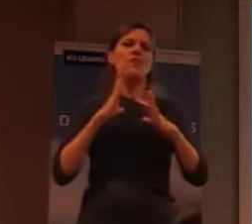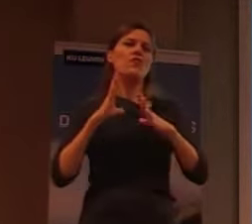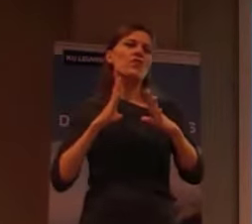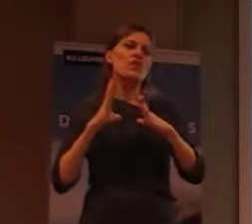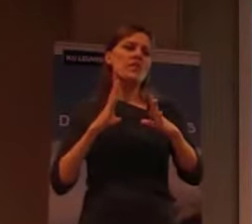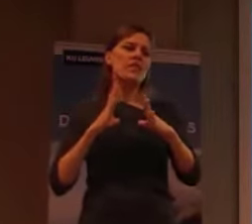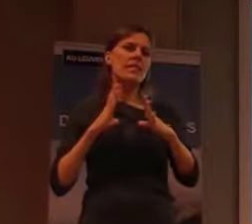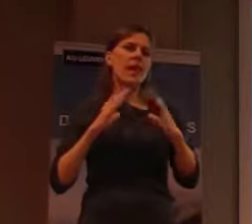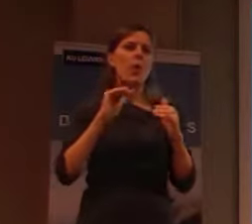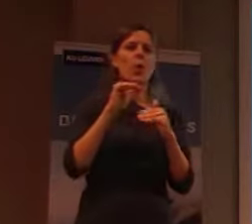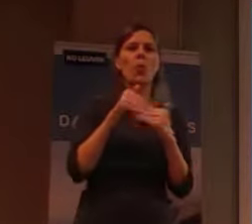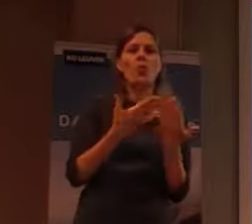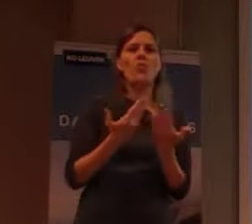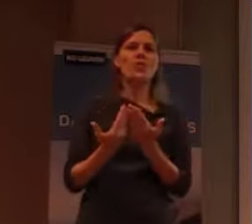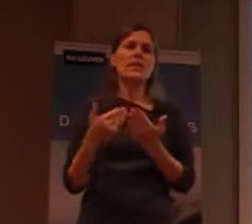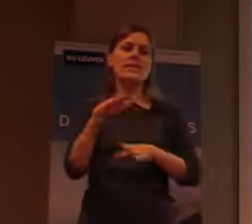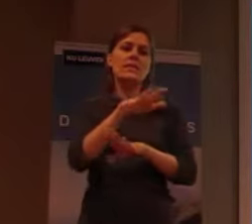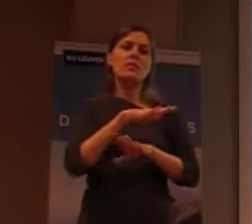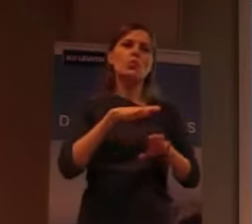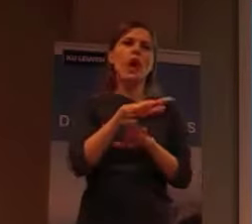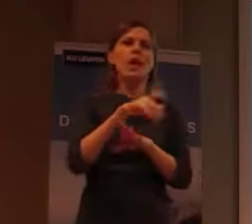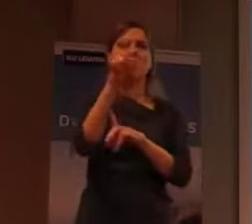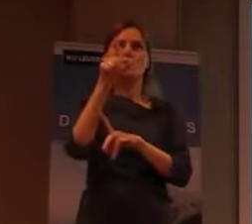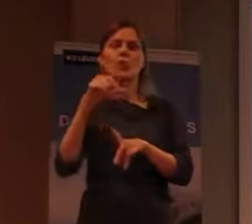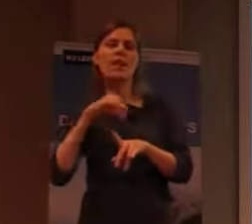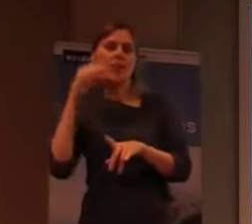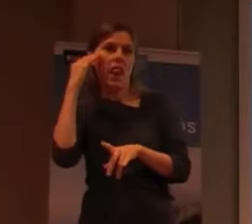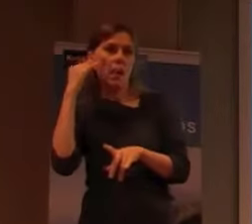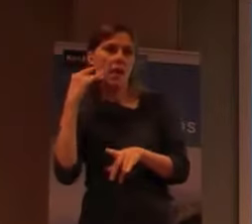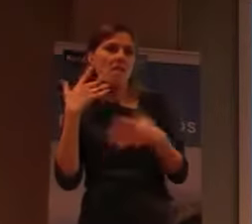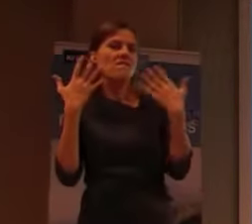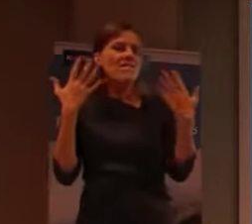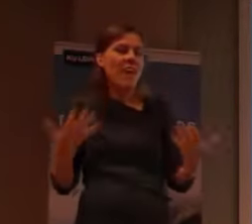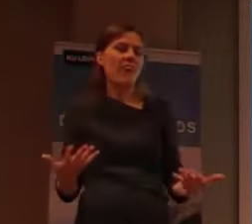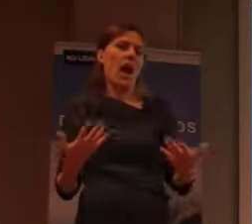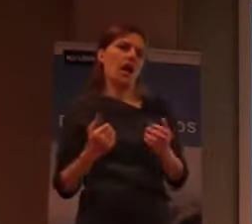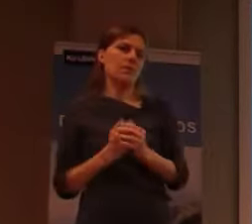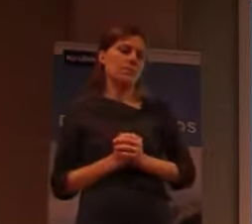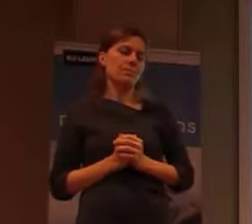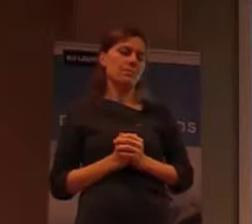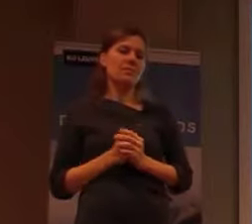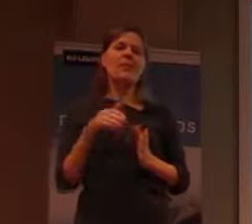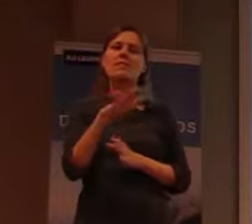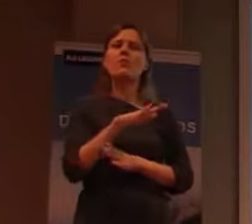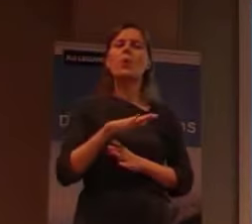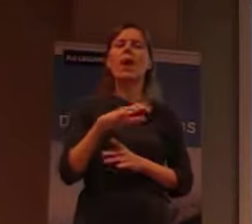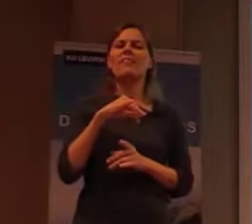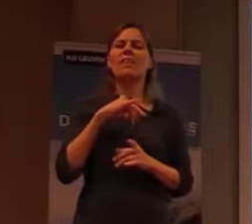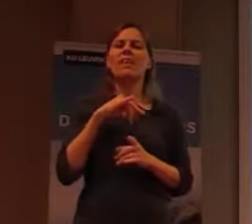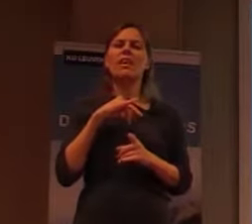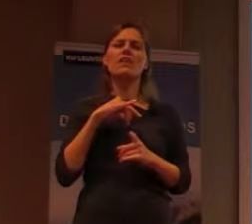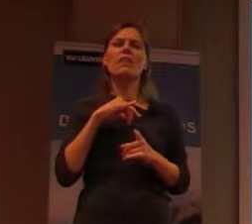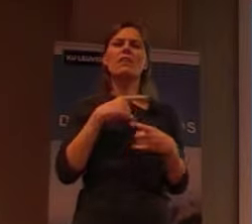wat de situatie van mensen met lepra vandaag En die situatie is nogal verschillend in